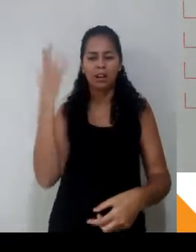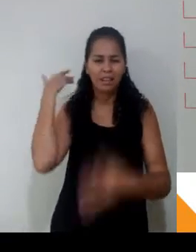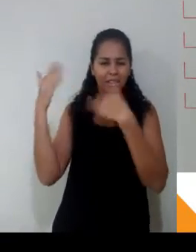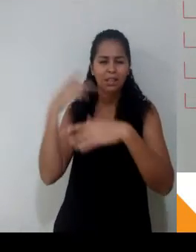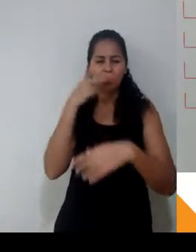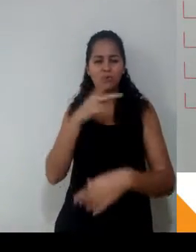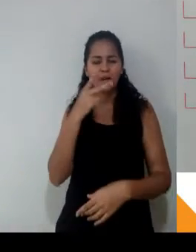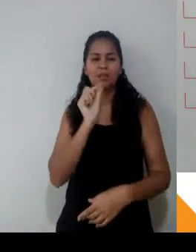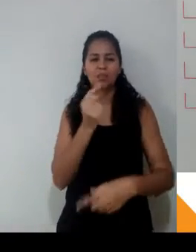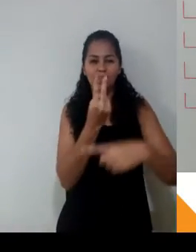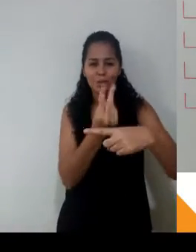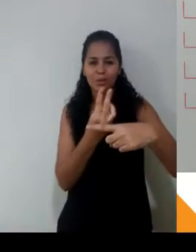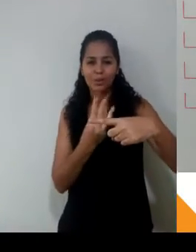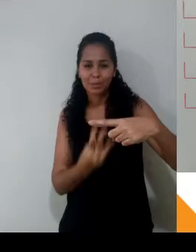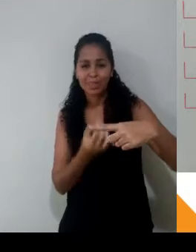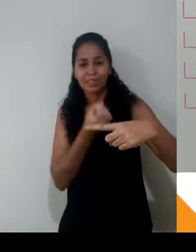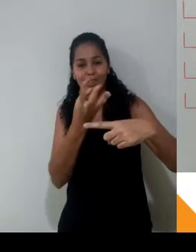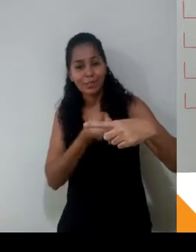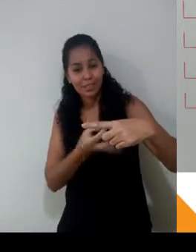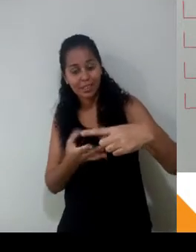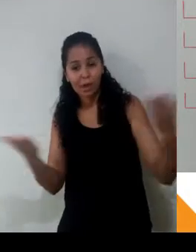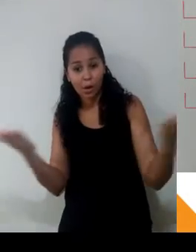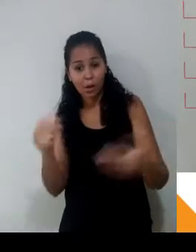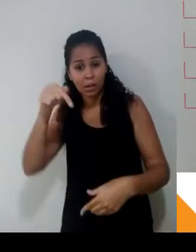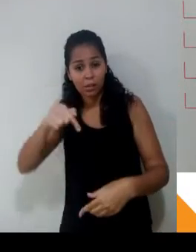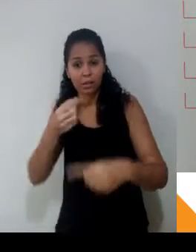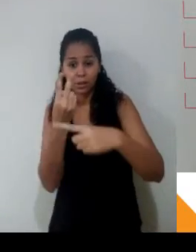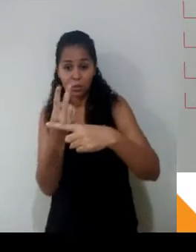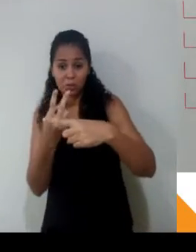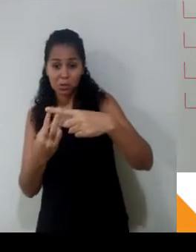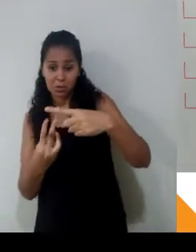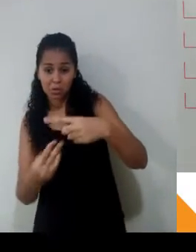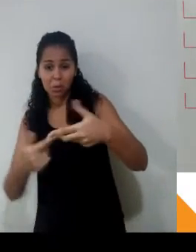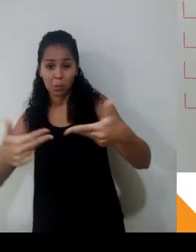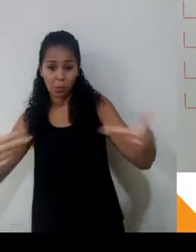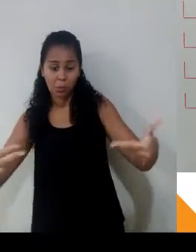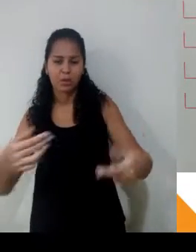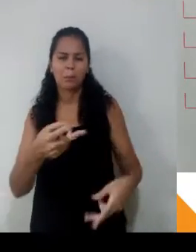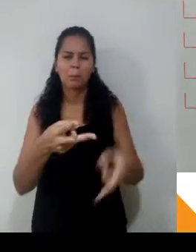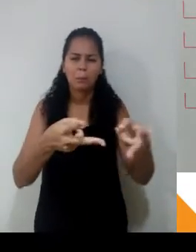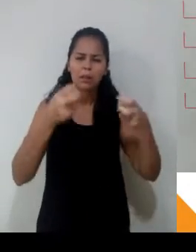Acabou. Aqui a gente vai falar 2 terços de alguma coisa. Repara aqui nos exemplos que eu listei para os senhores.